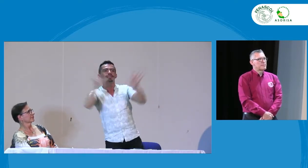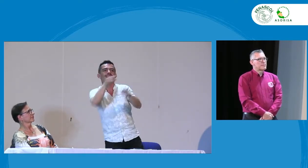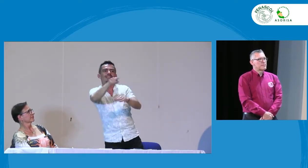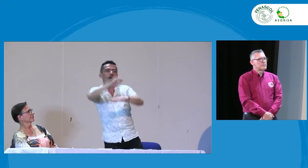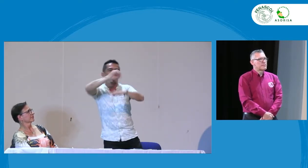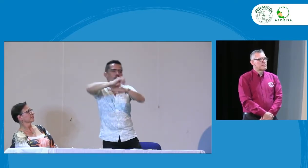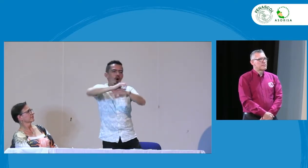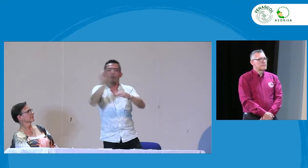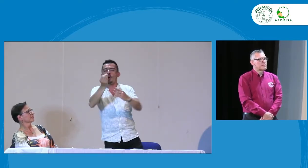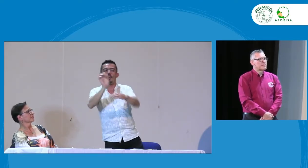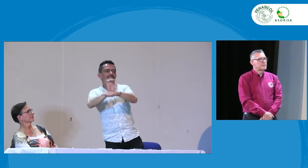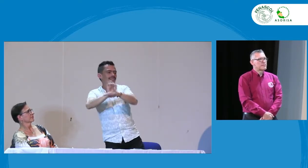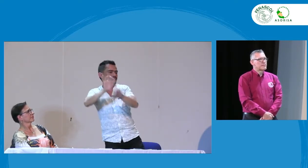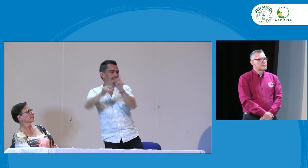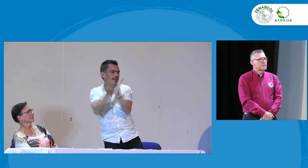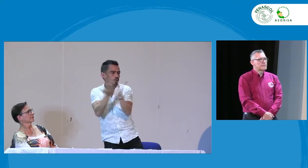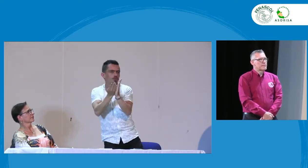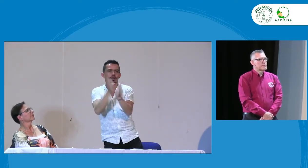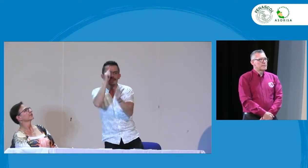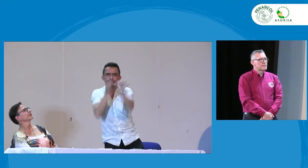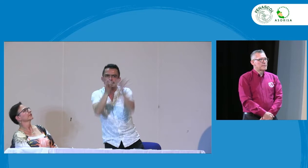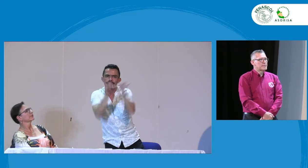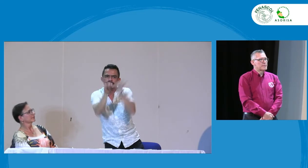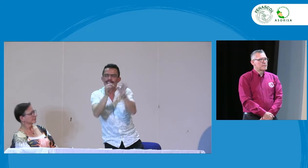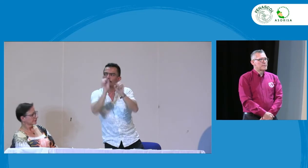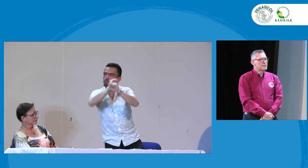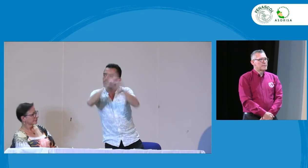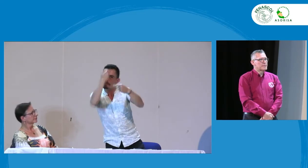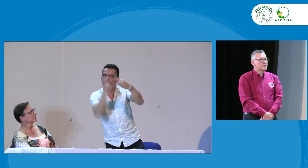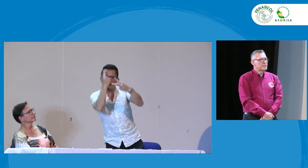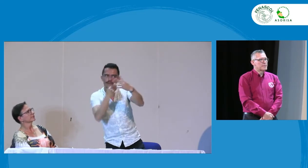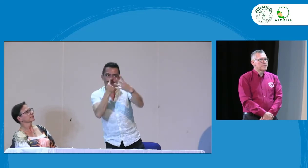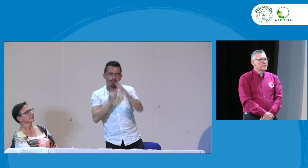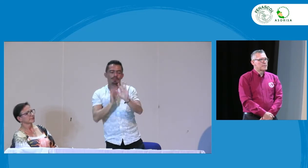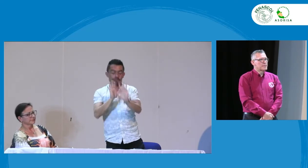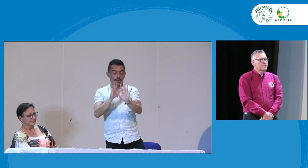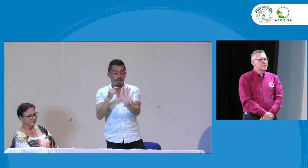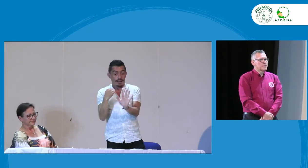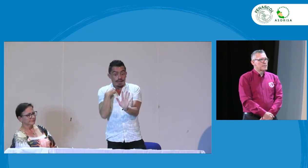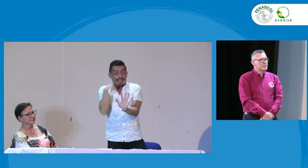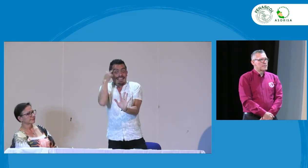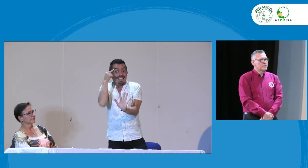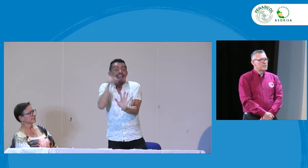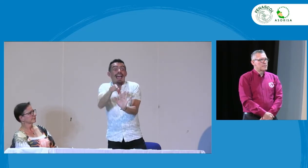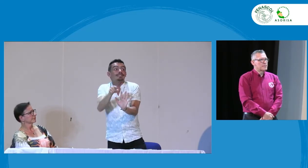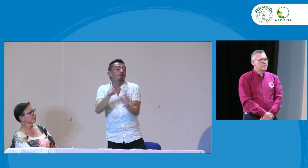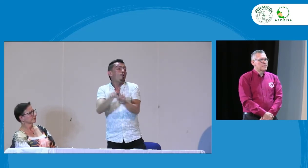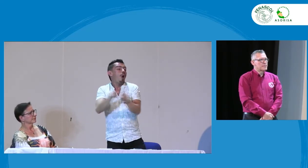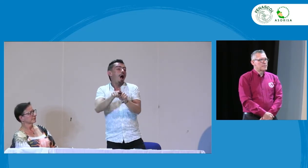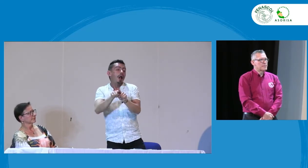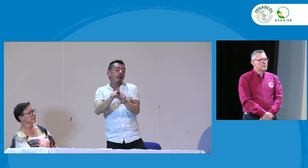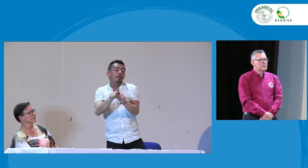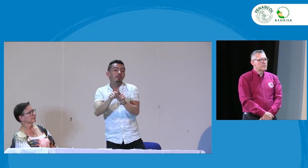rol y es importante entonces que las organizaciones las entidades la academia pueda definir los perfiles